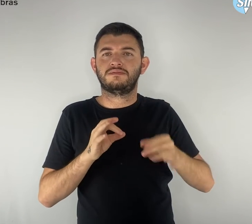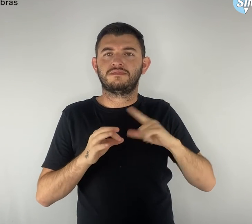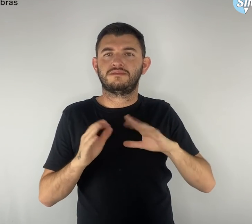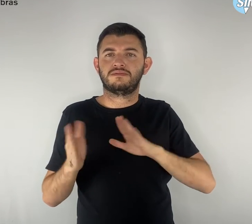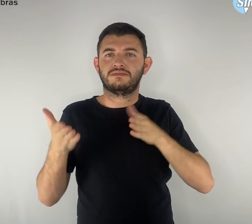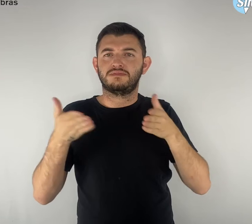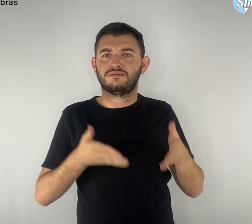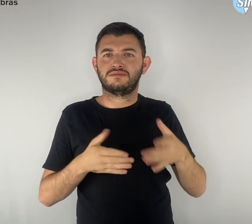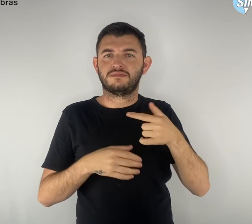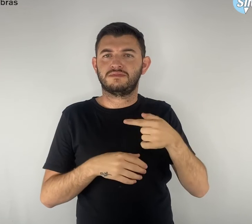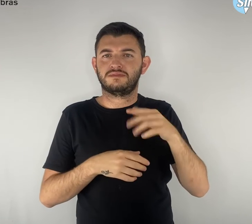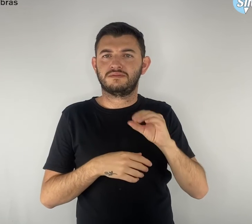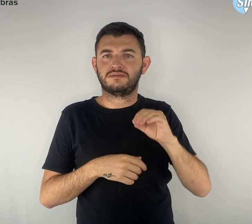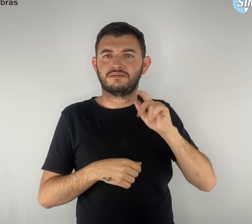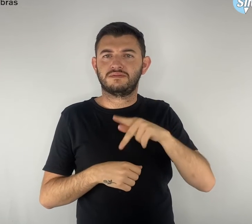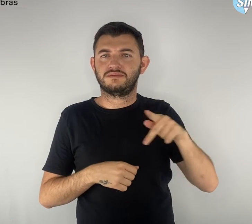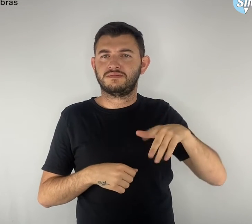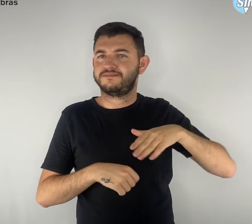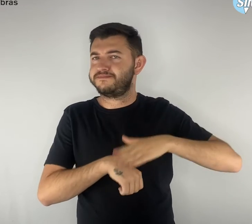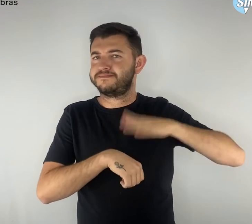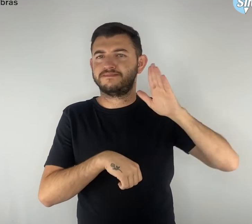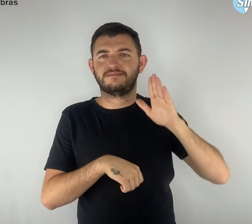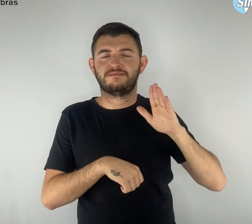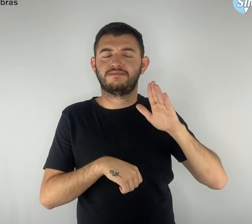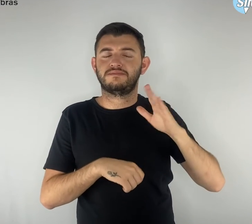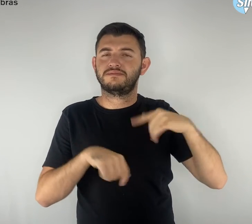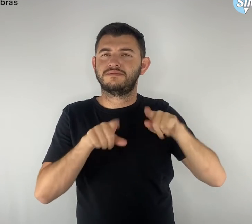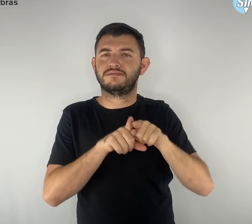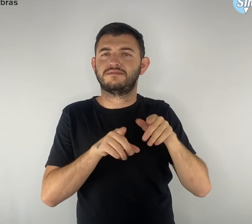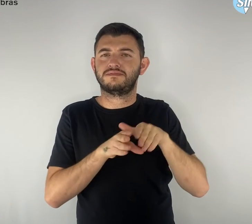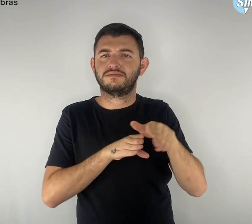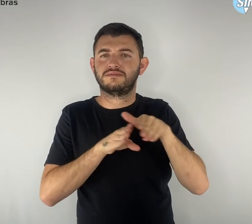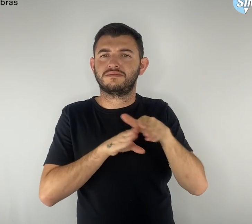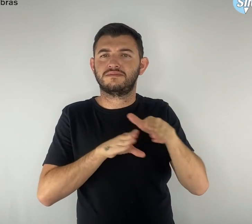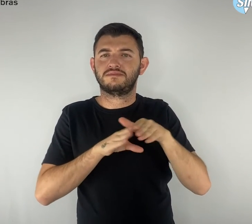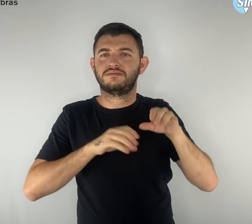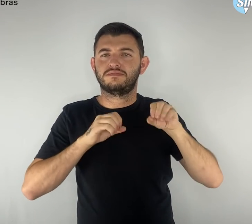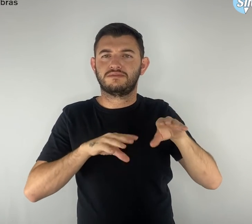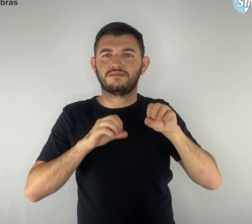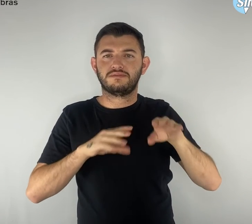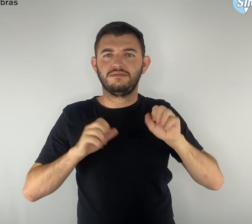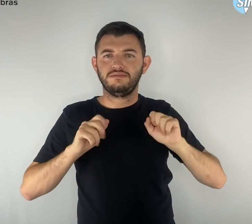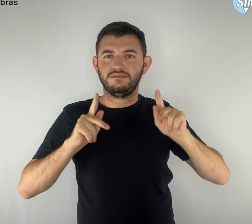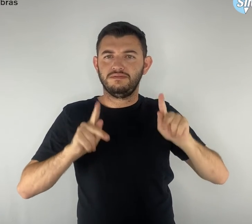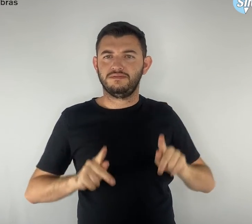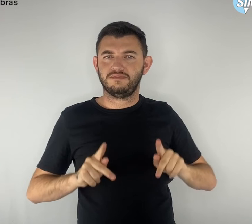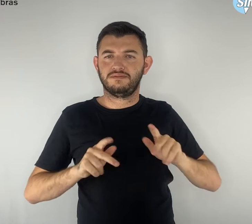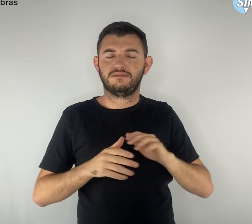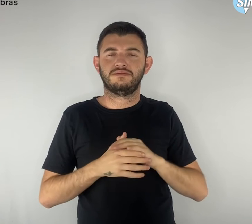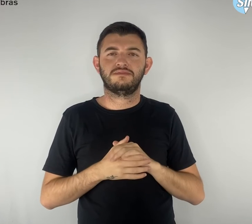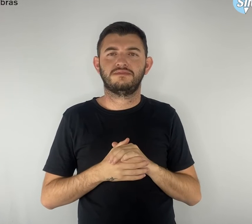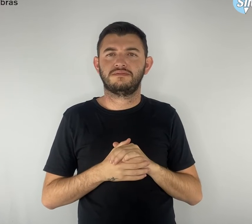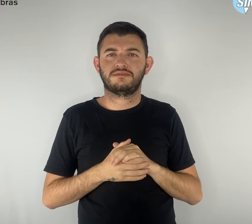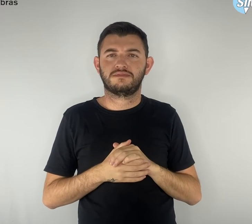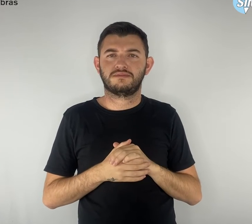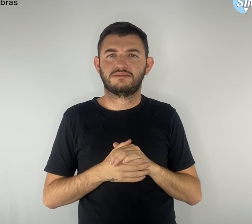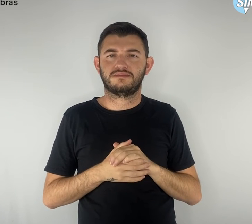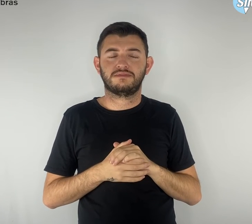70 professores e orientadores educacionais aposentados. A atividade foi realizada na